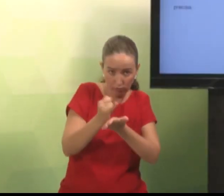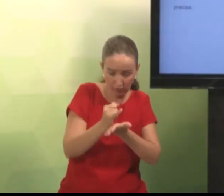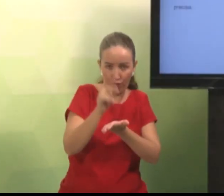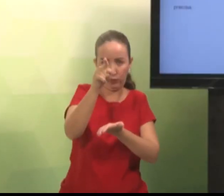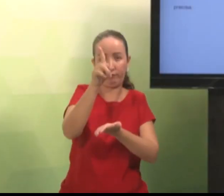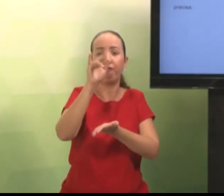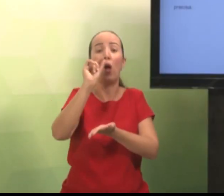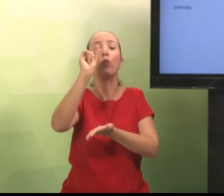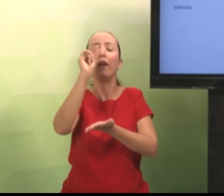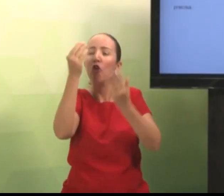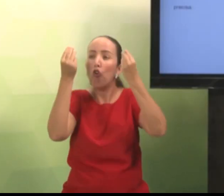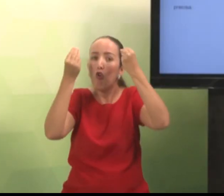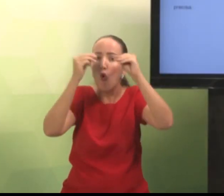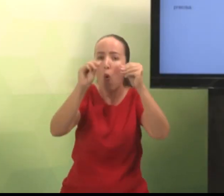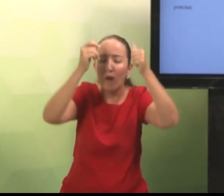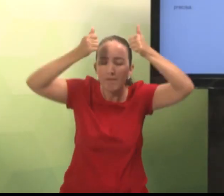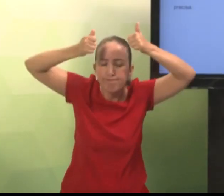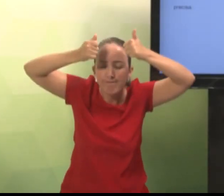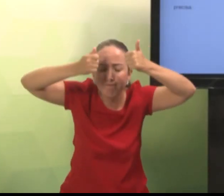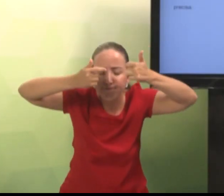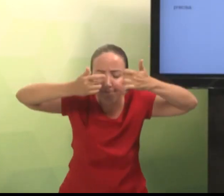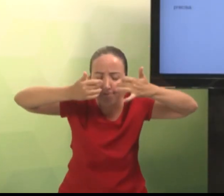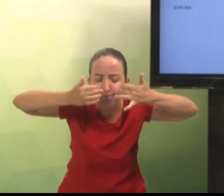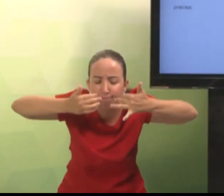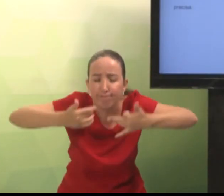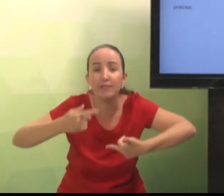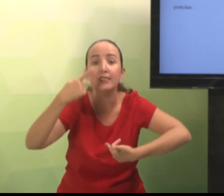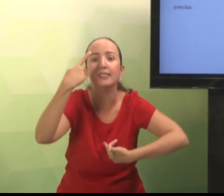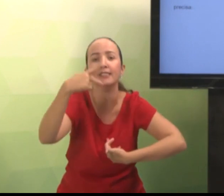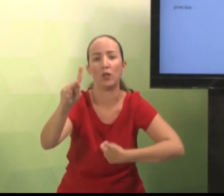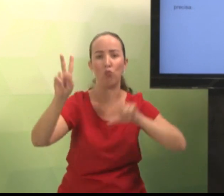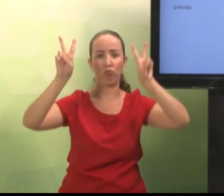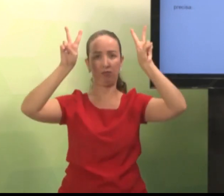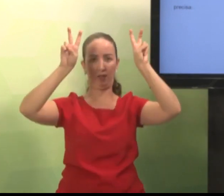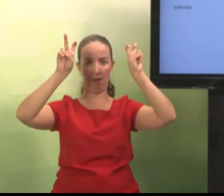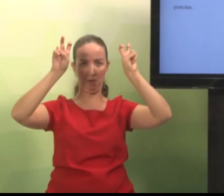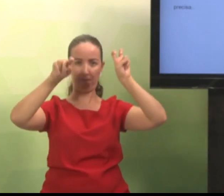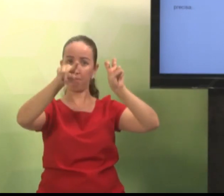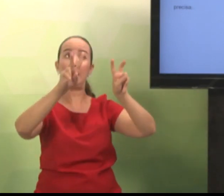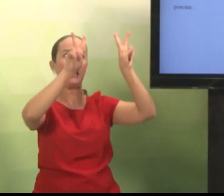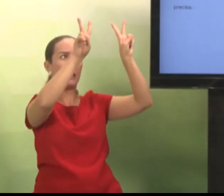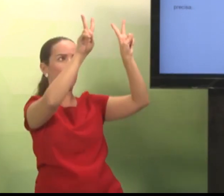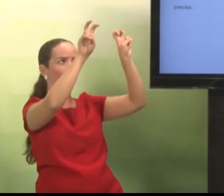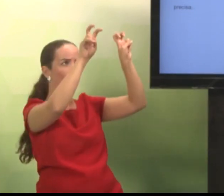Na introdução, você vai colocar uma nota explicativa a respeito do tema.